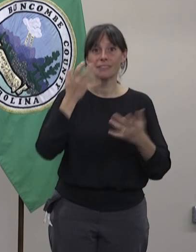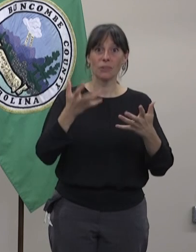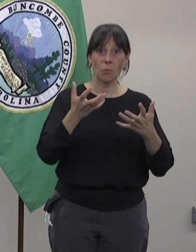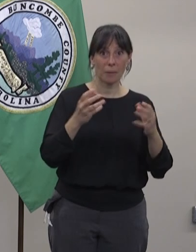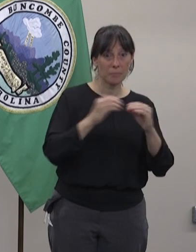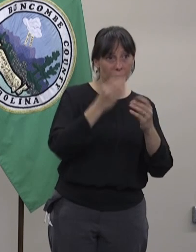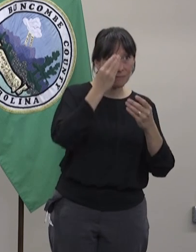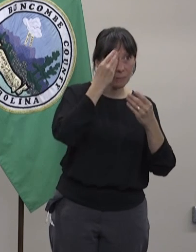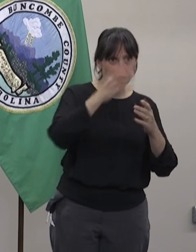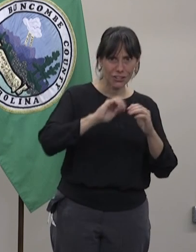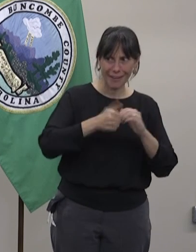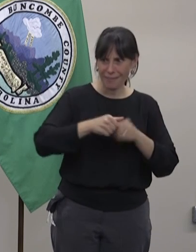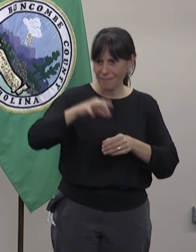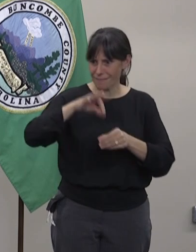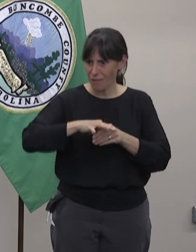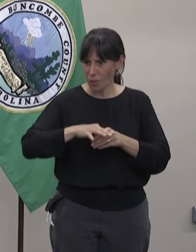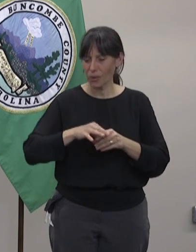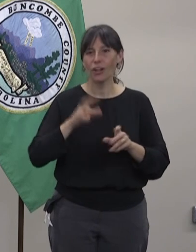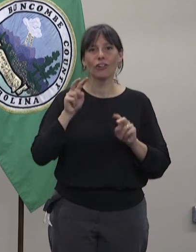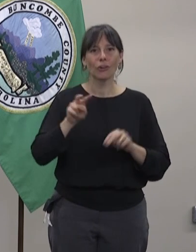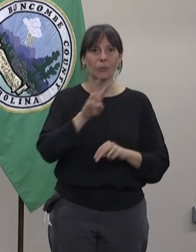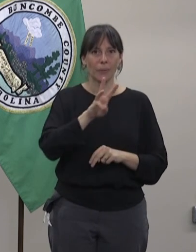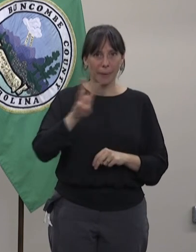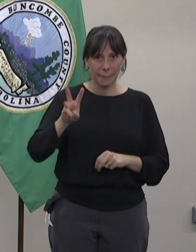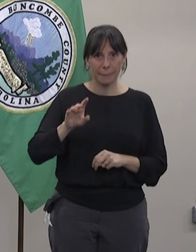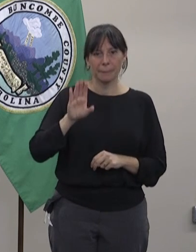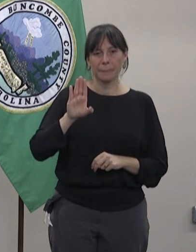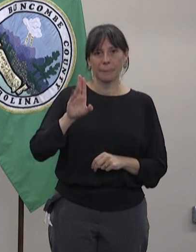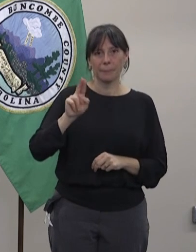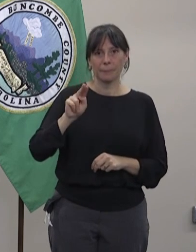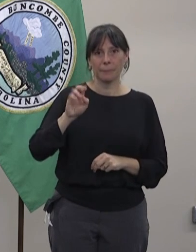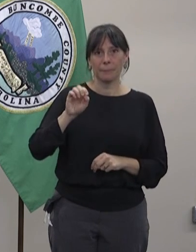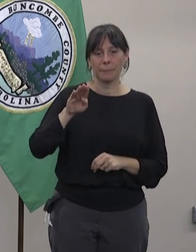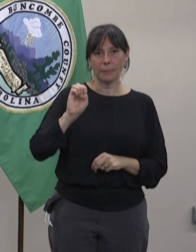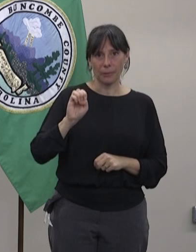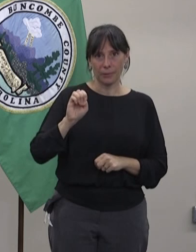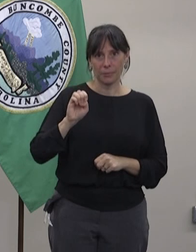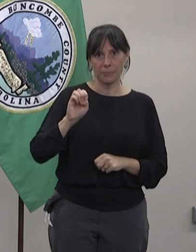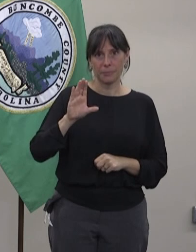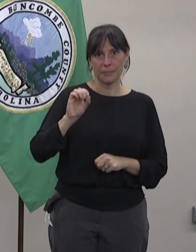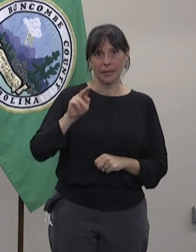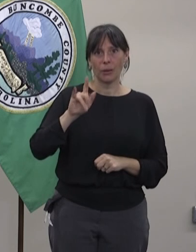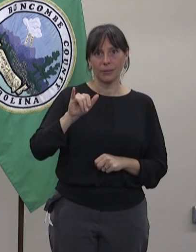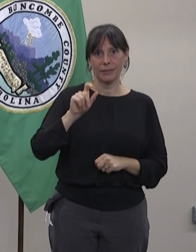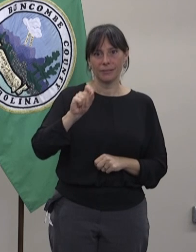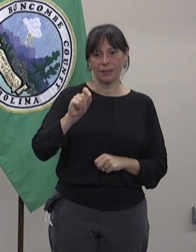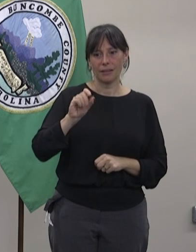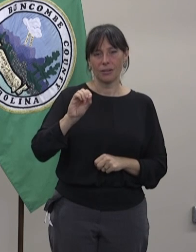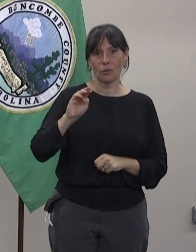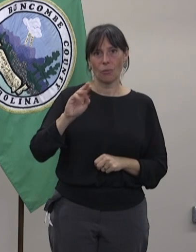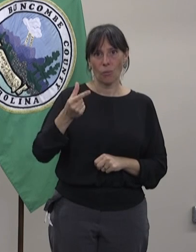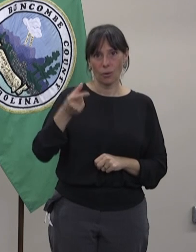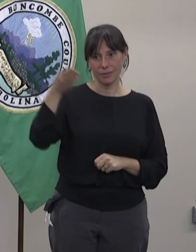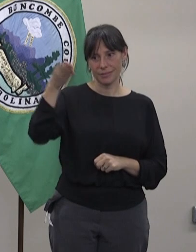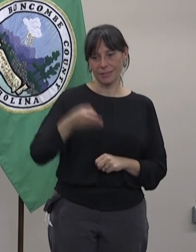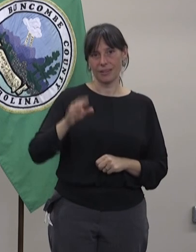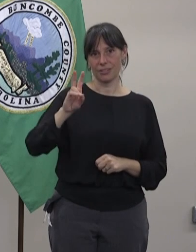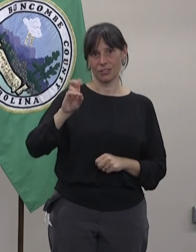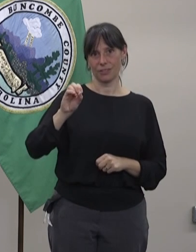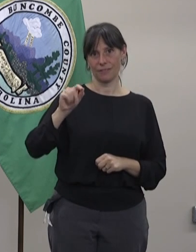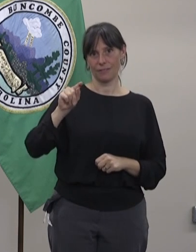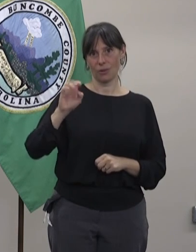-5096. También voten. Información acerca de la votación en el condado de Buncom puede ser encontrada en